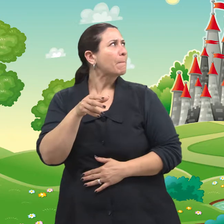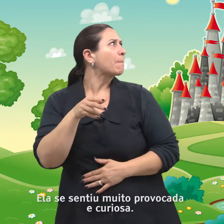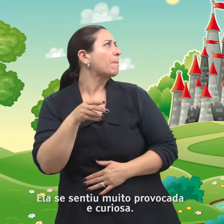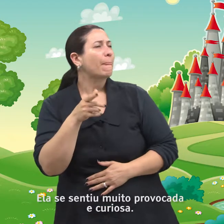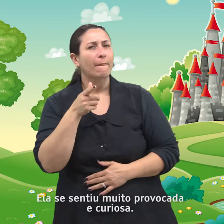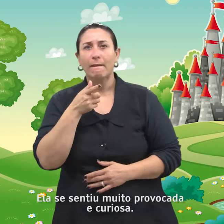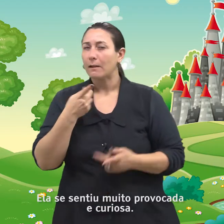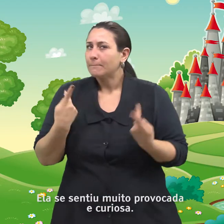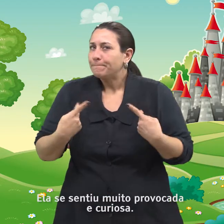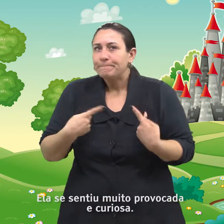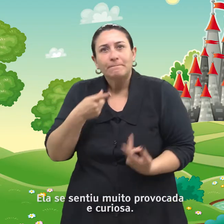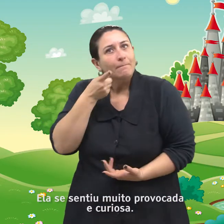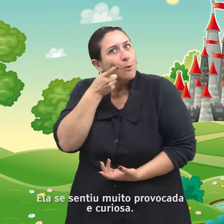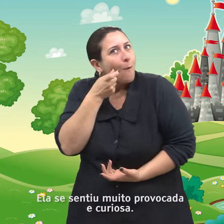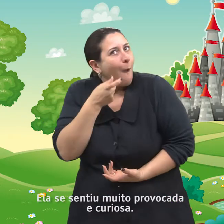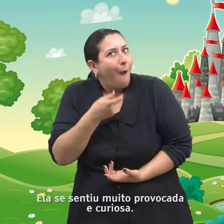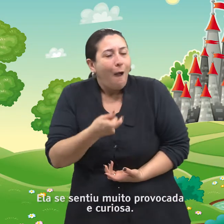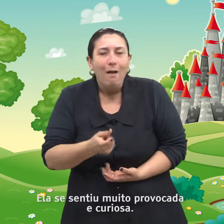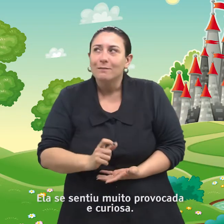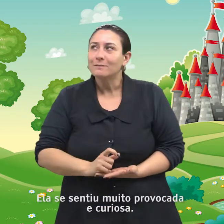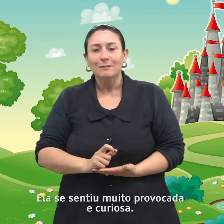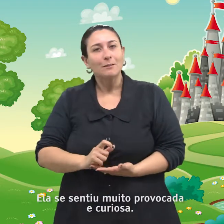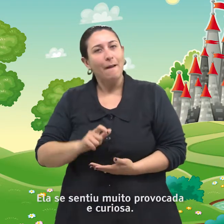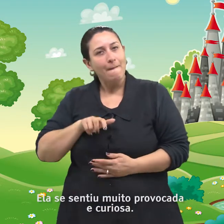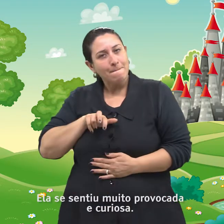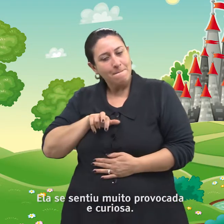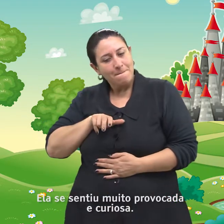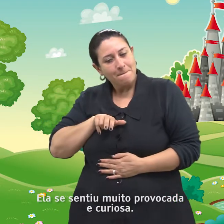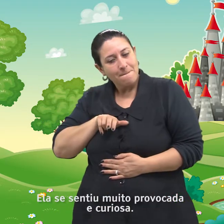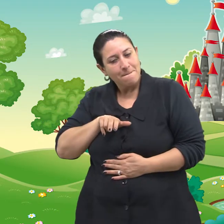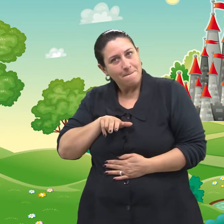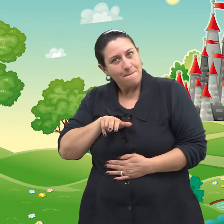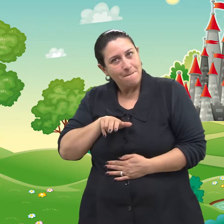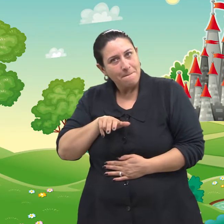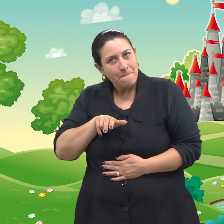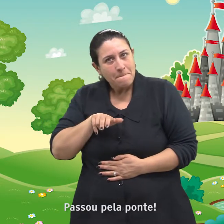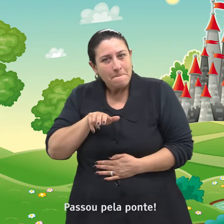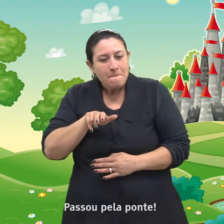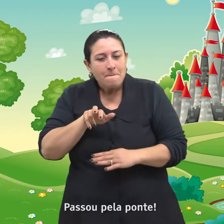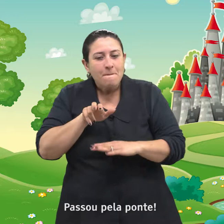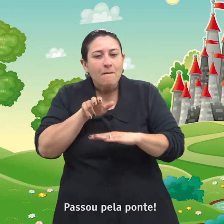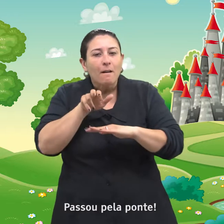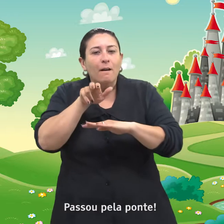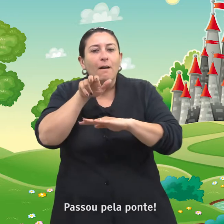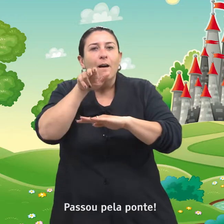Ela se sentiu muito provocada e curiosa. Passou pela ponte.